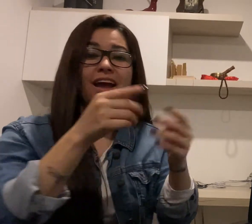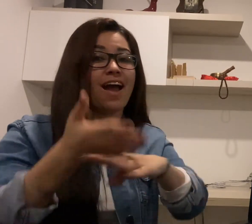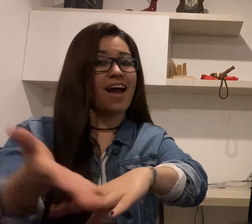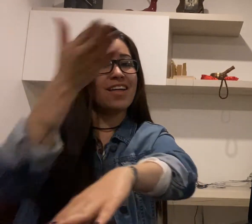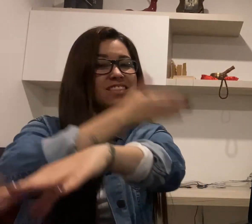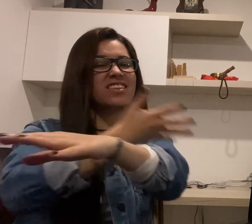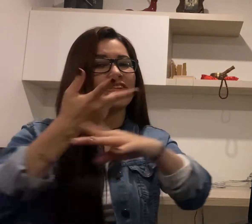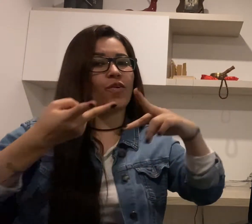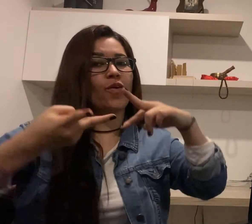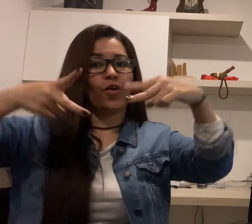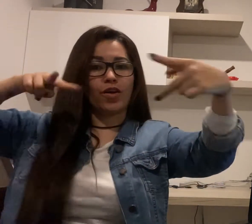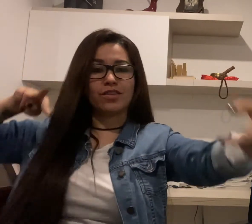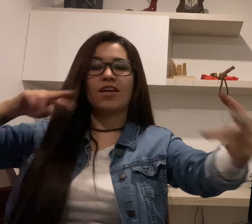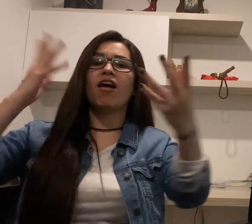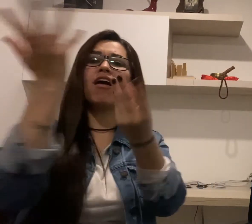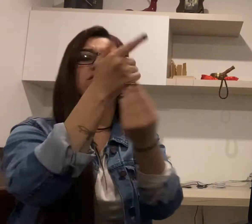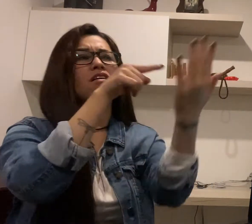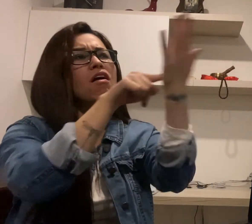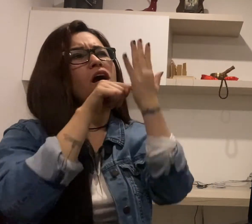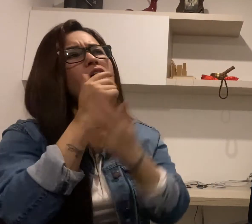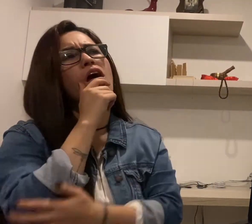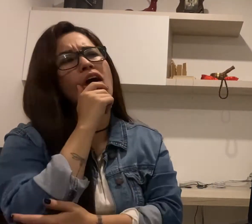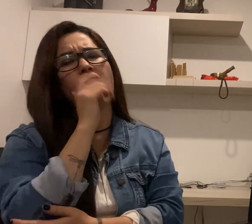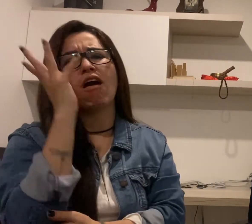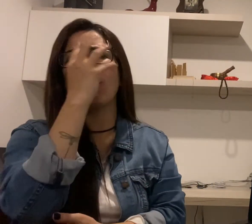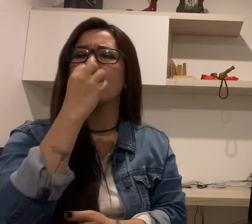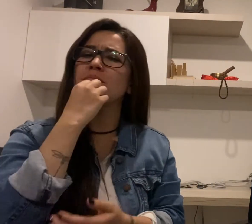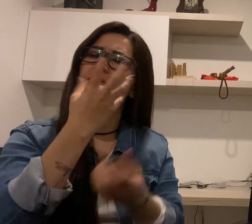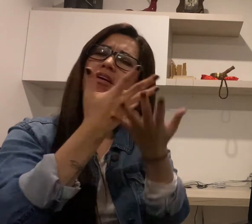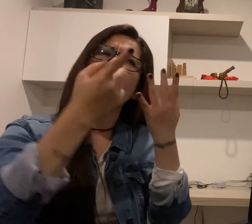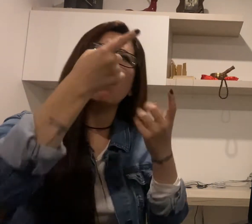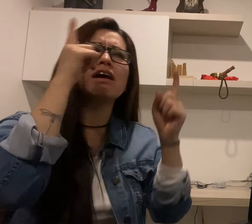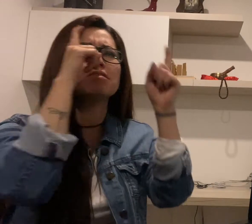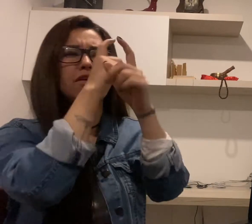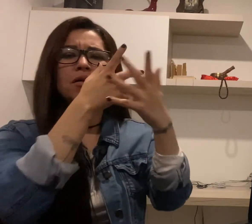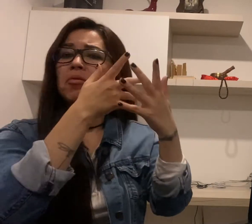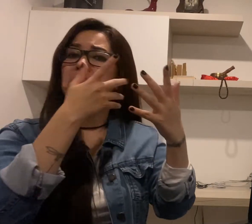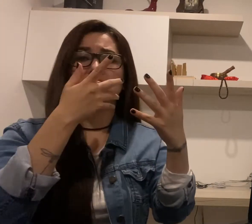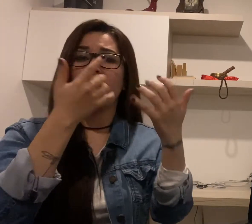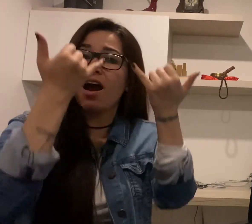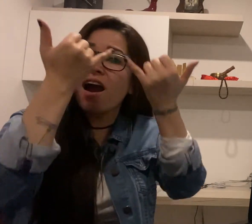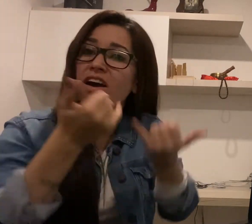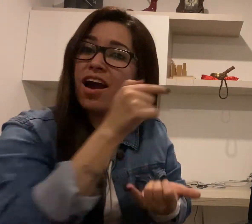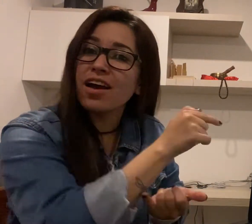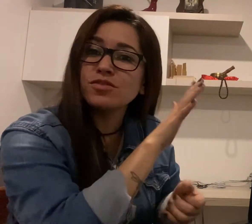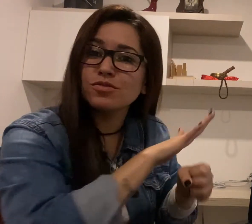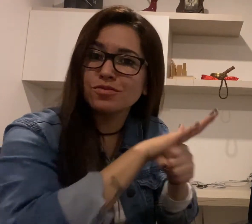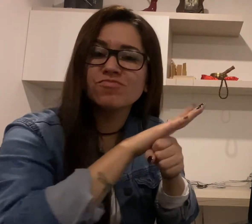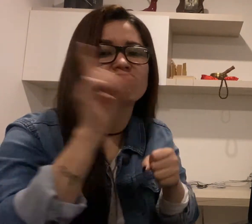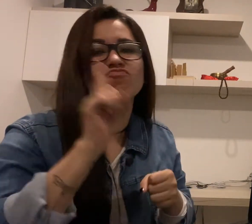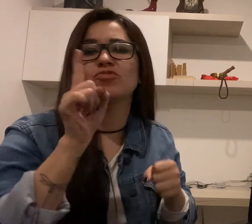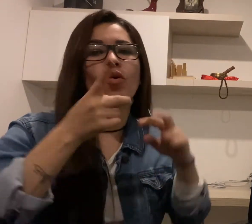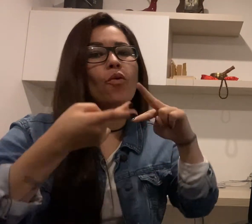ya el arte no quiere copiar la vida, sino es la vida la que quiere imitar el arte o a la imagen.